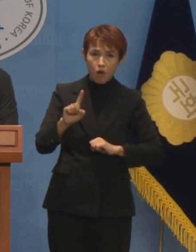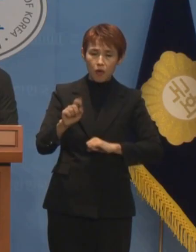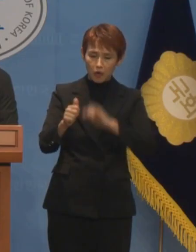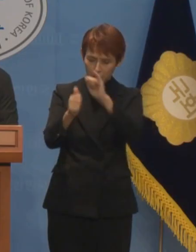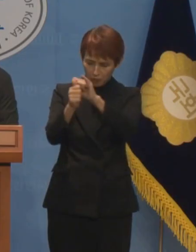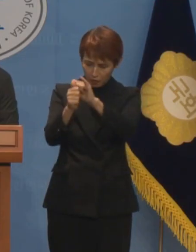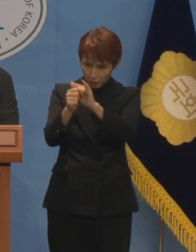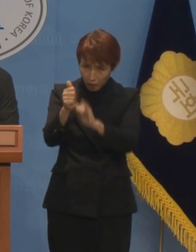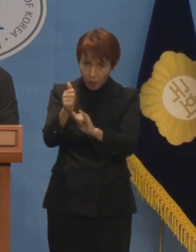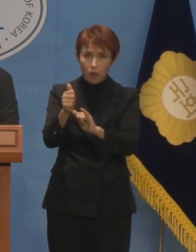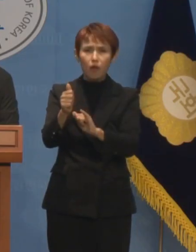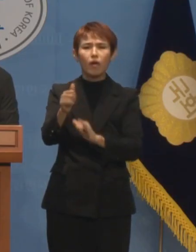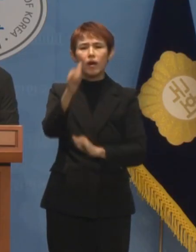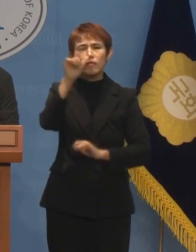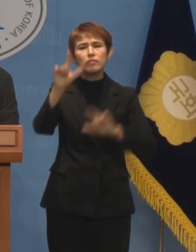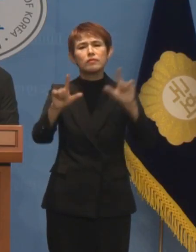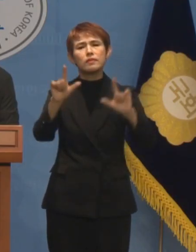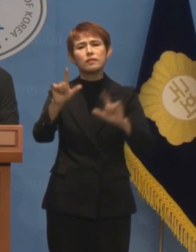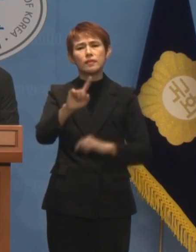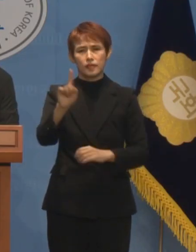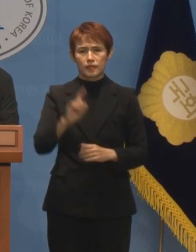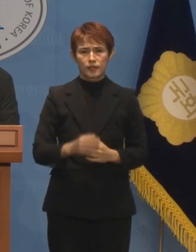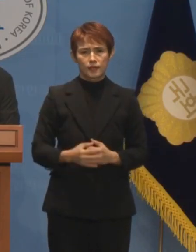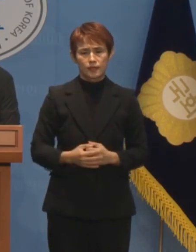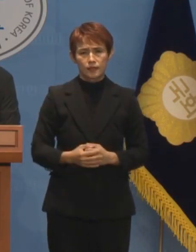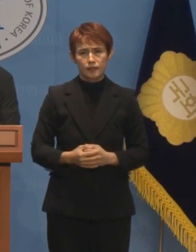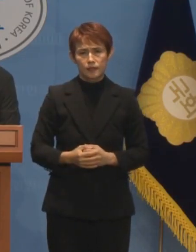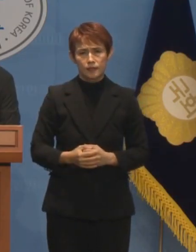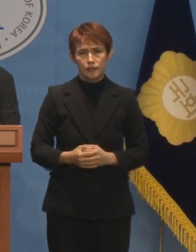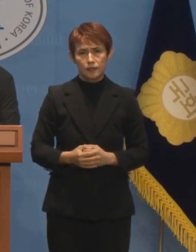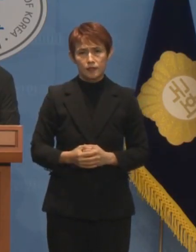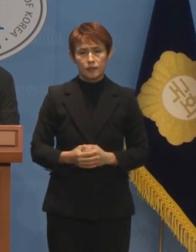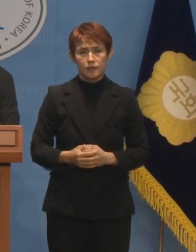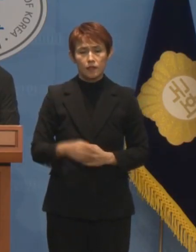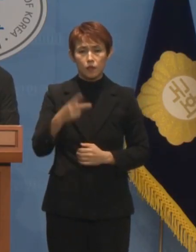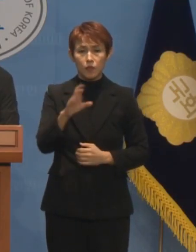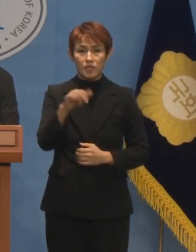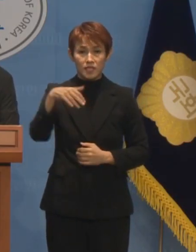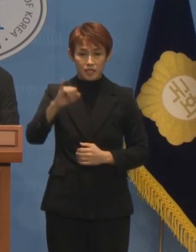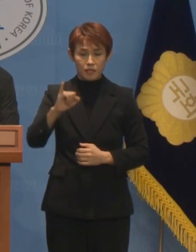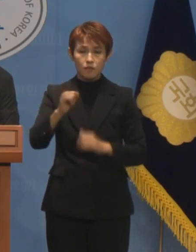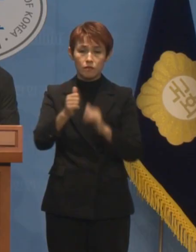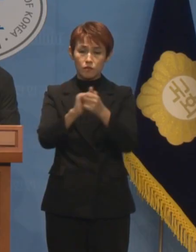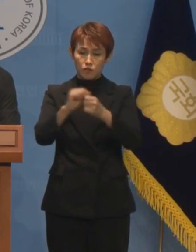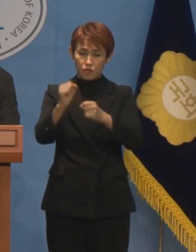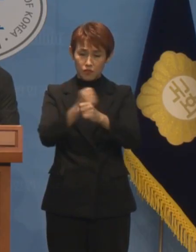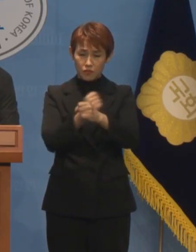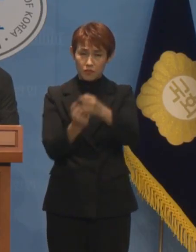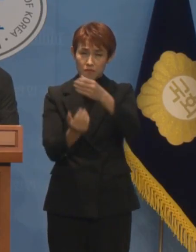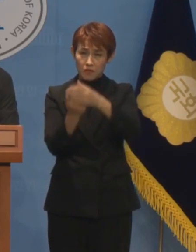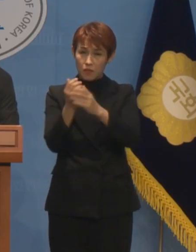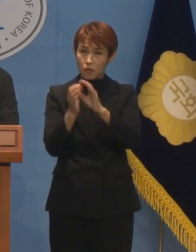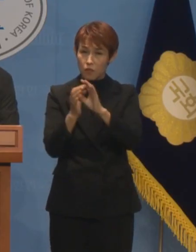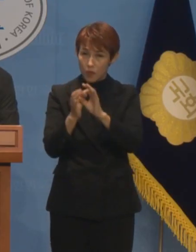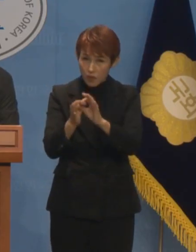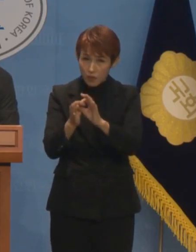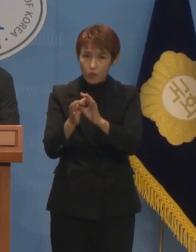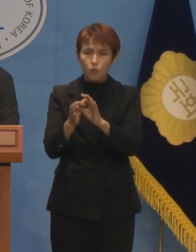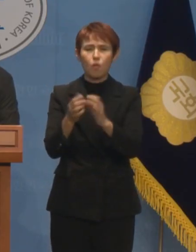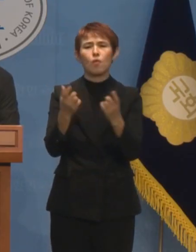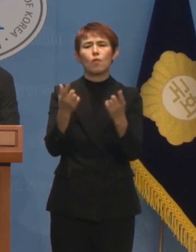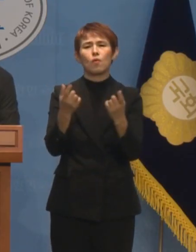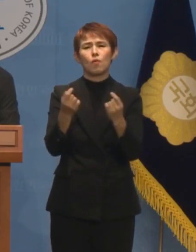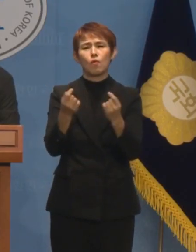변호인의 역할만 자임하지 않았습니까? 도이치모터스 주가 조작 사건 관련해서도 그 모든